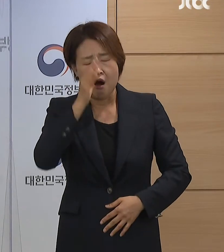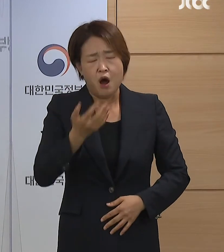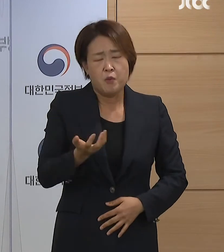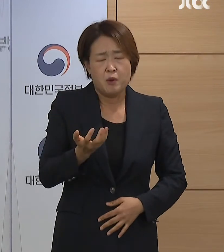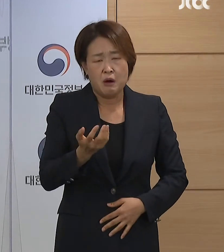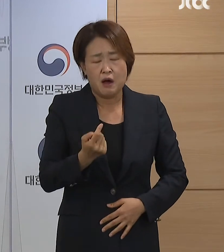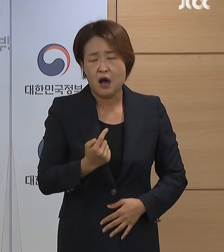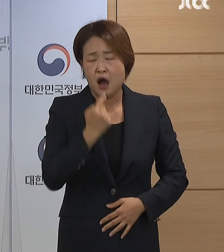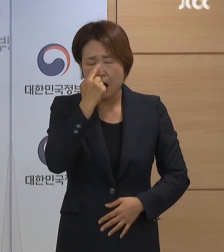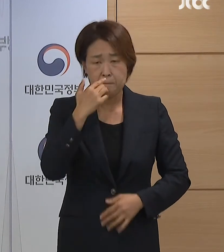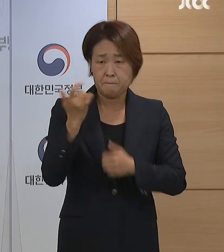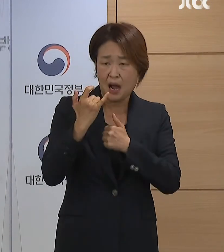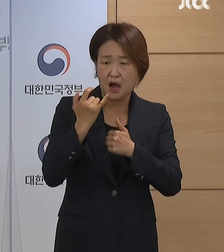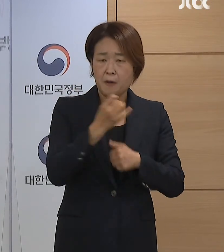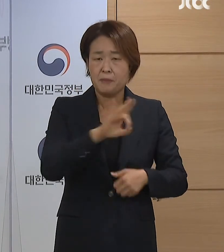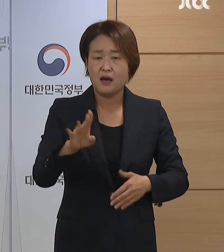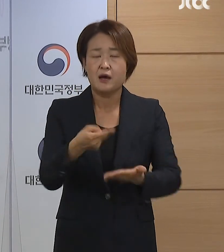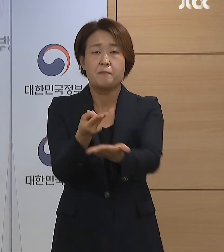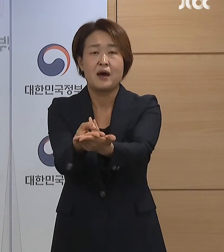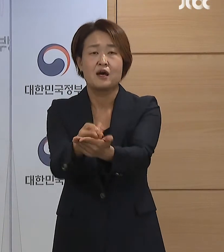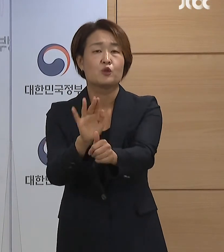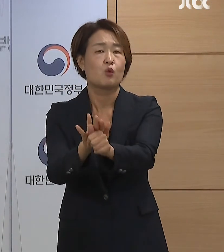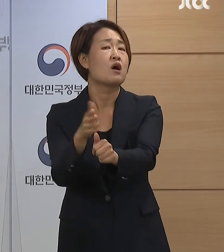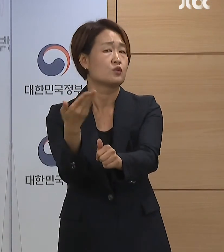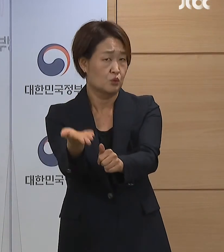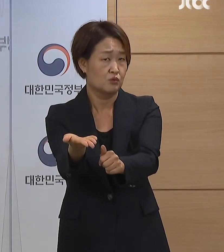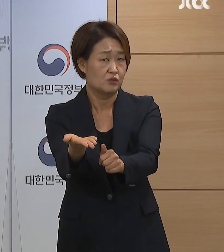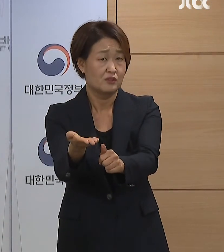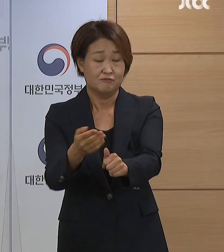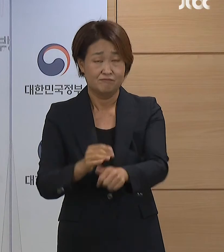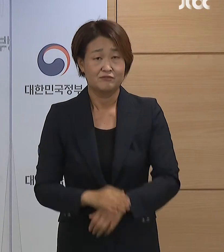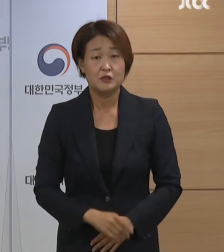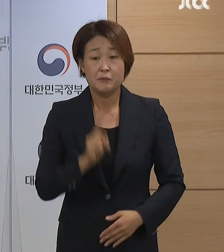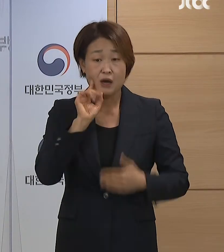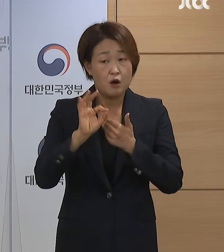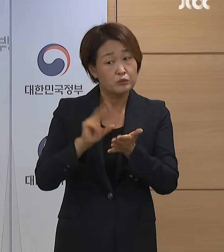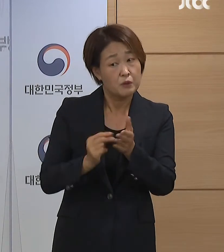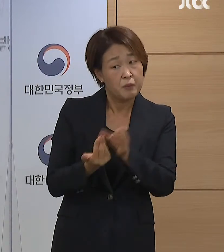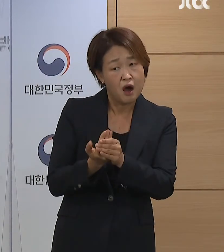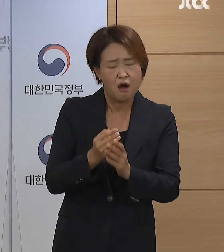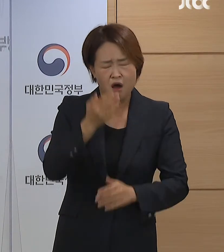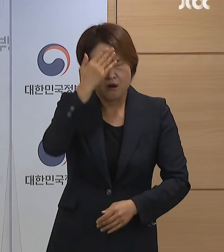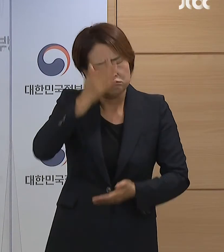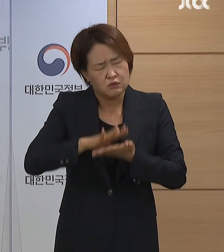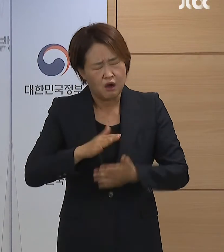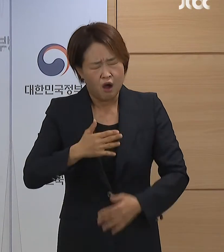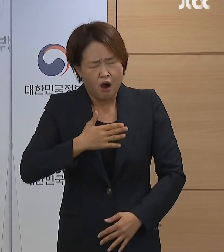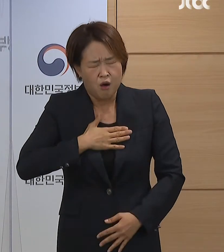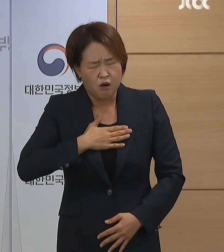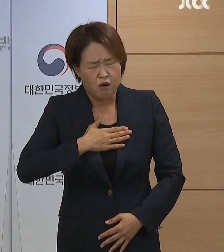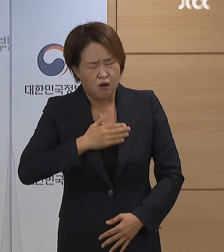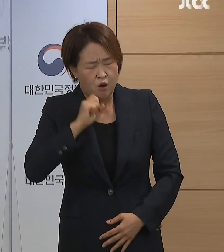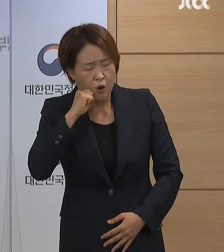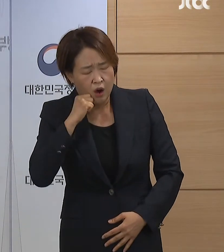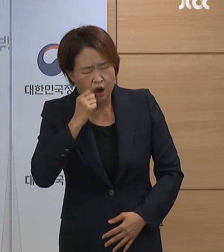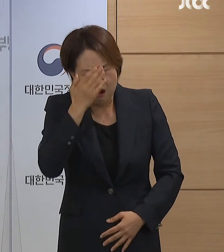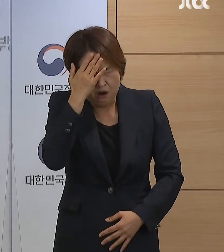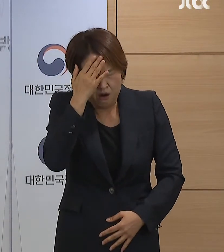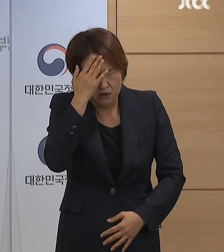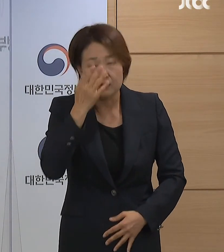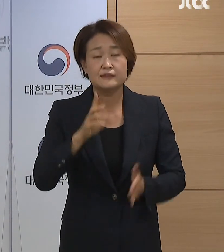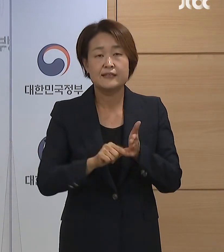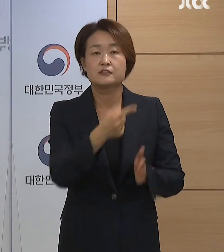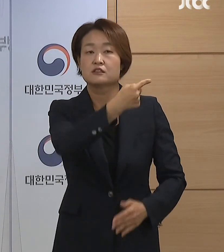보건소, 의료상담센터에 연락하시면 되겠습니다. 보혈, 보호권란 등 응급사항이 발생되게 되면